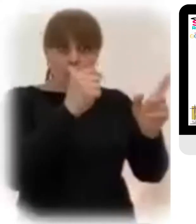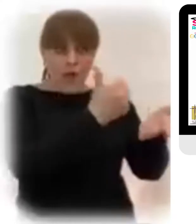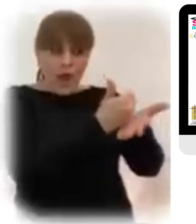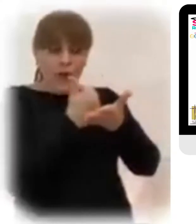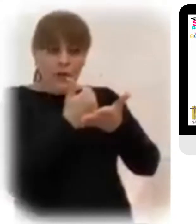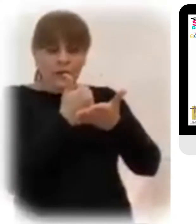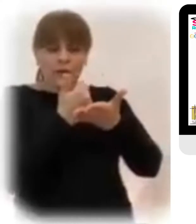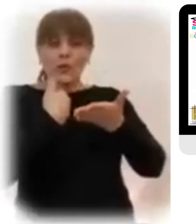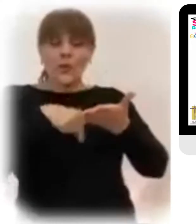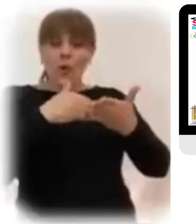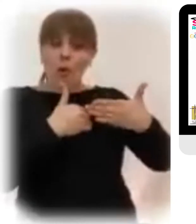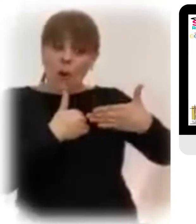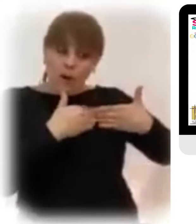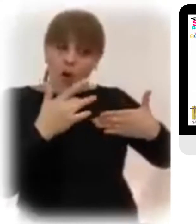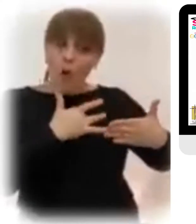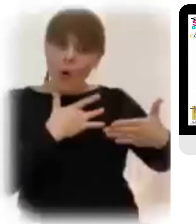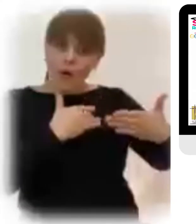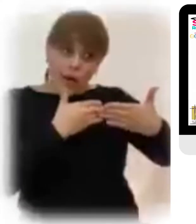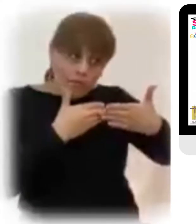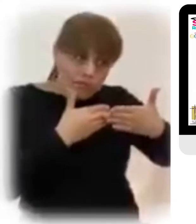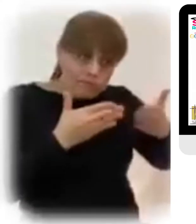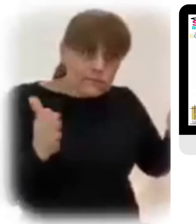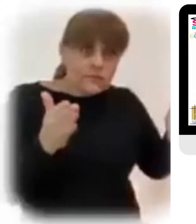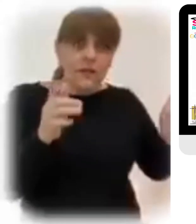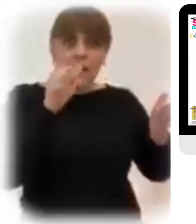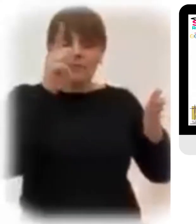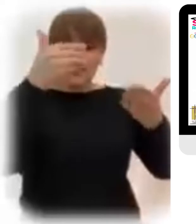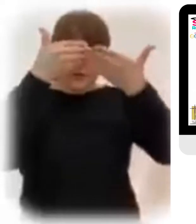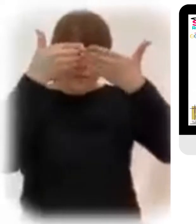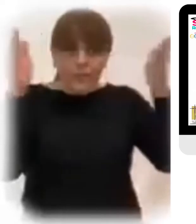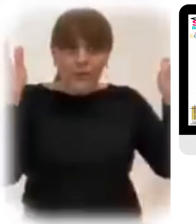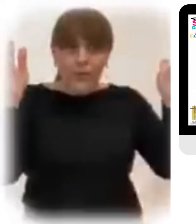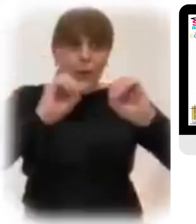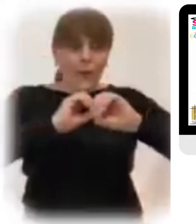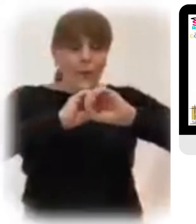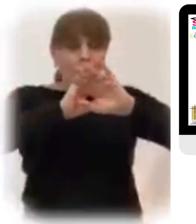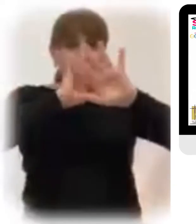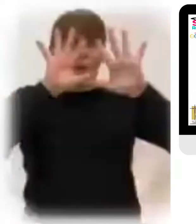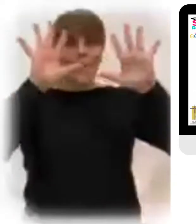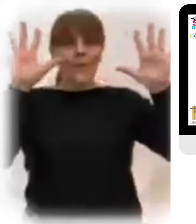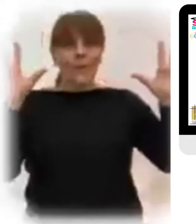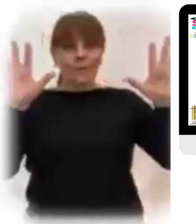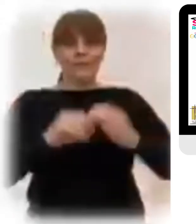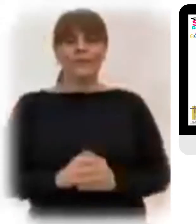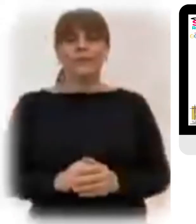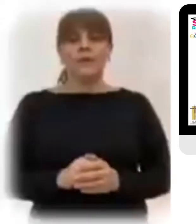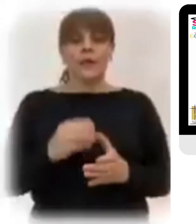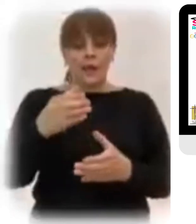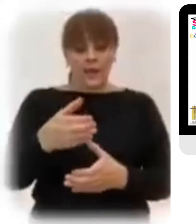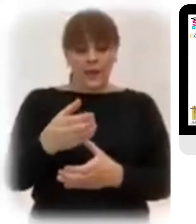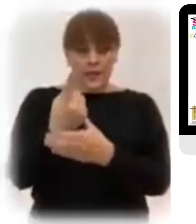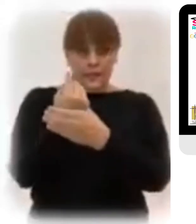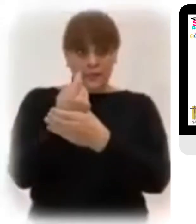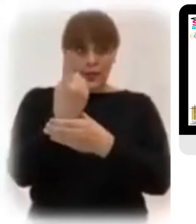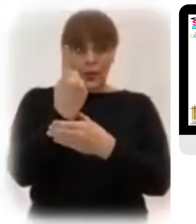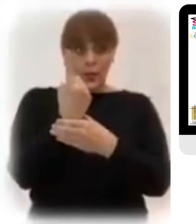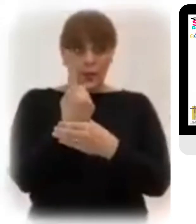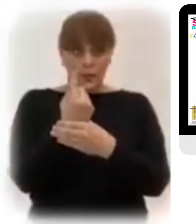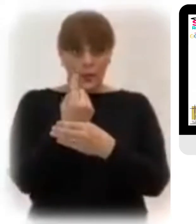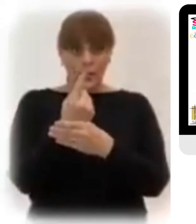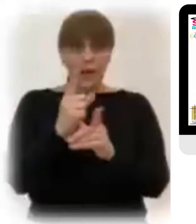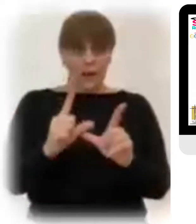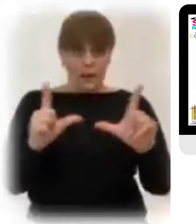Disipe las tinieblas de nuestro corazón y de nuestro espíritu Y una vez encendido el sirio